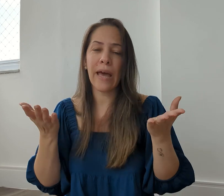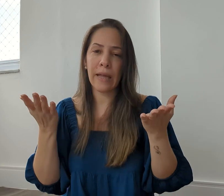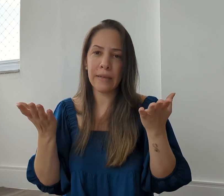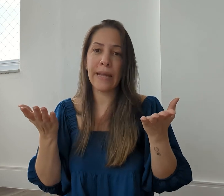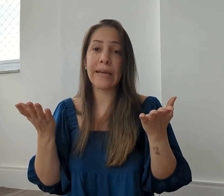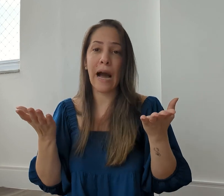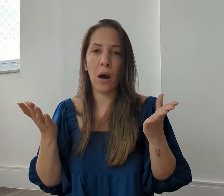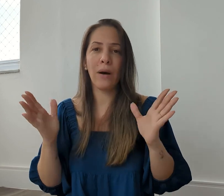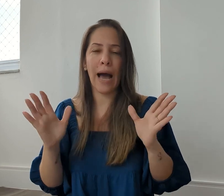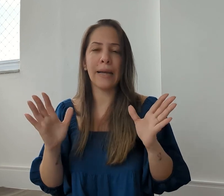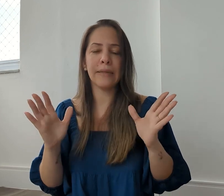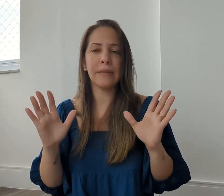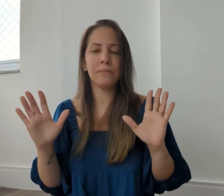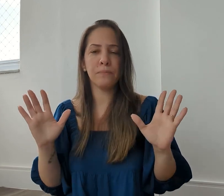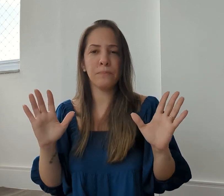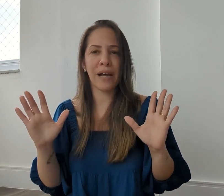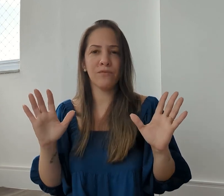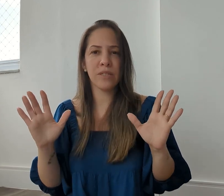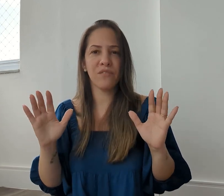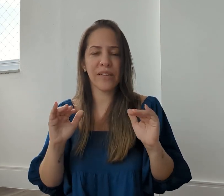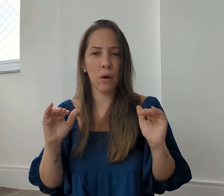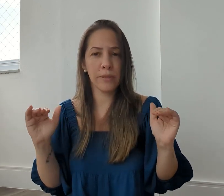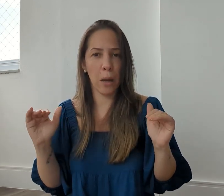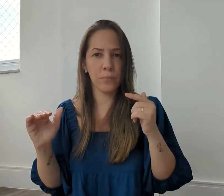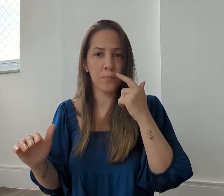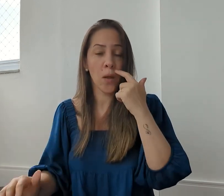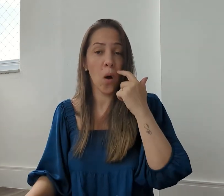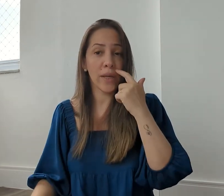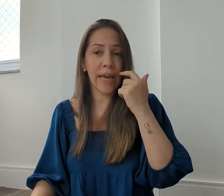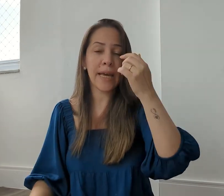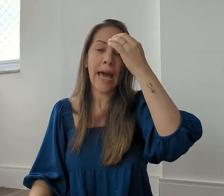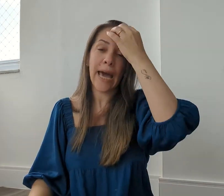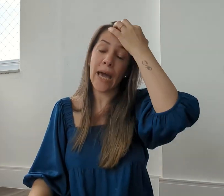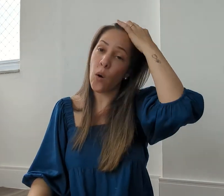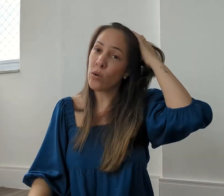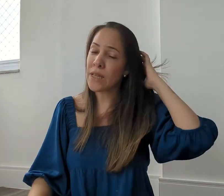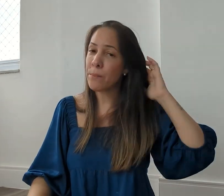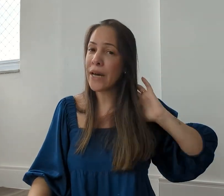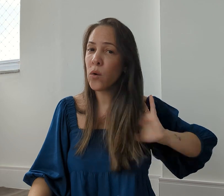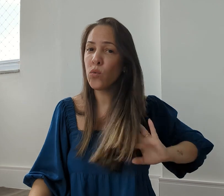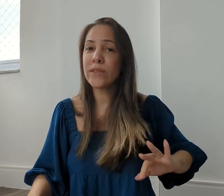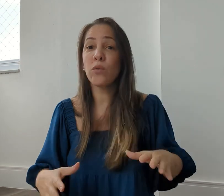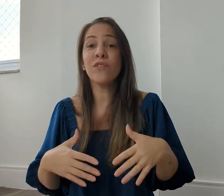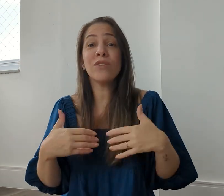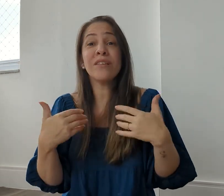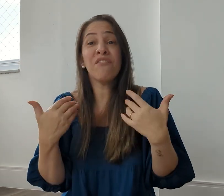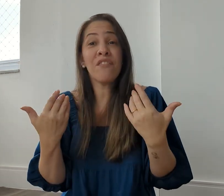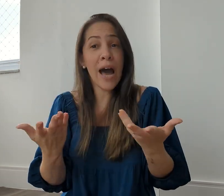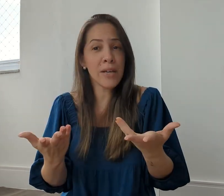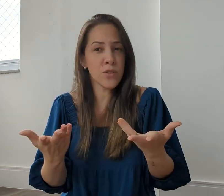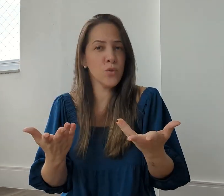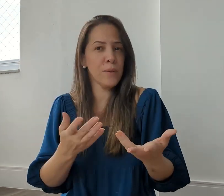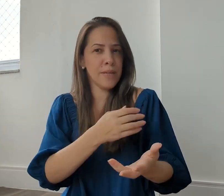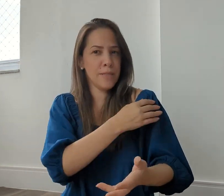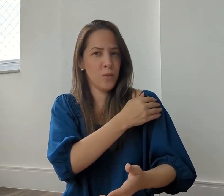né, legal ali pra você ficar o tempo, ok? Outra pergunta, o que você faz no Brasil?